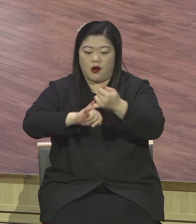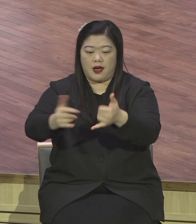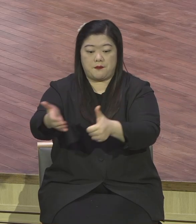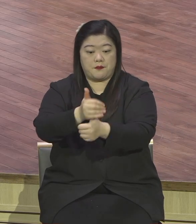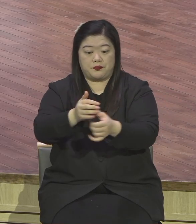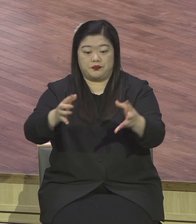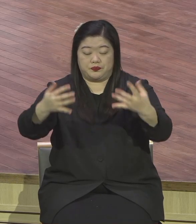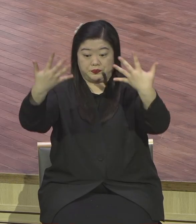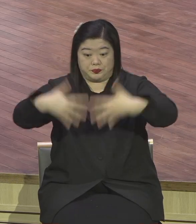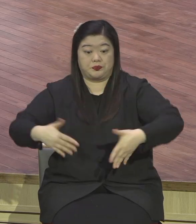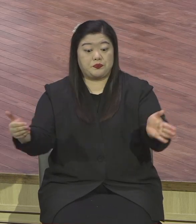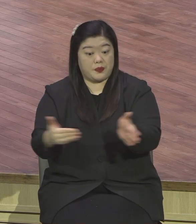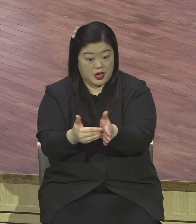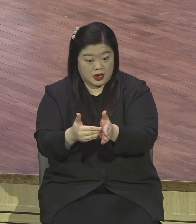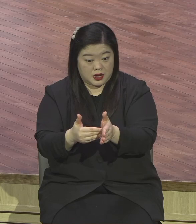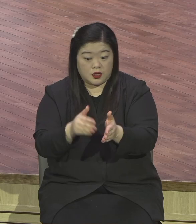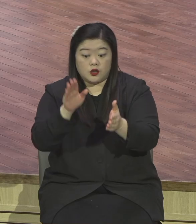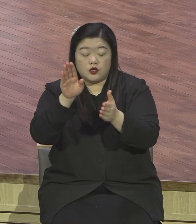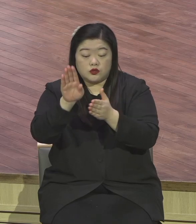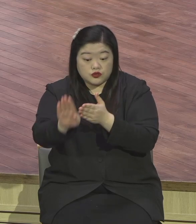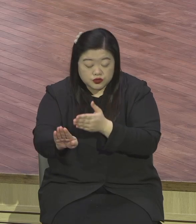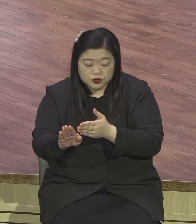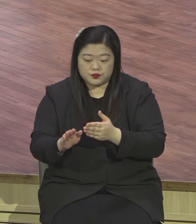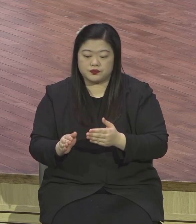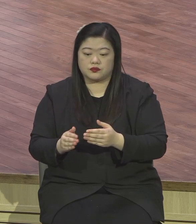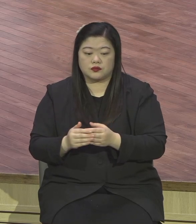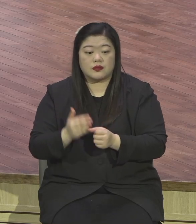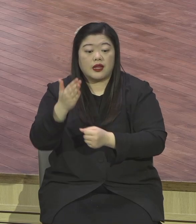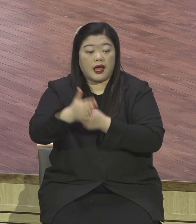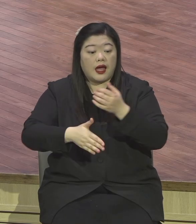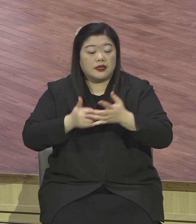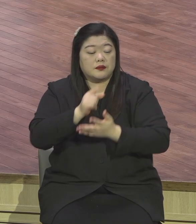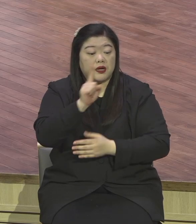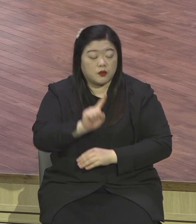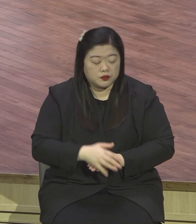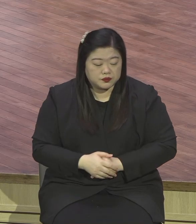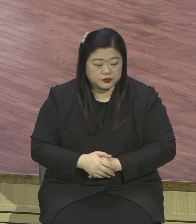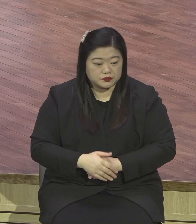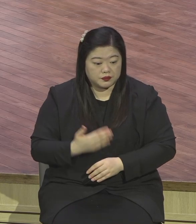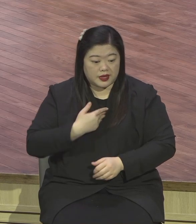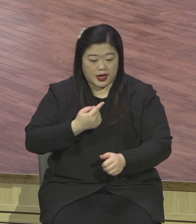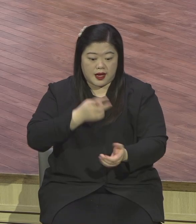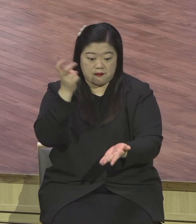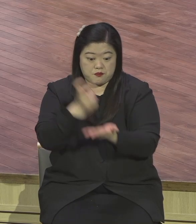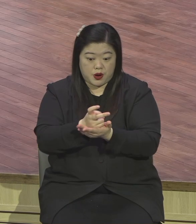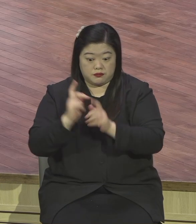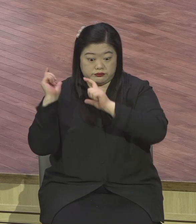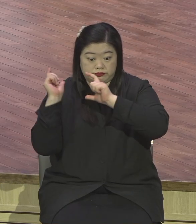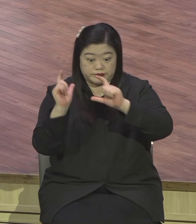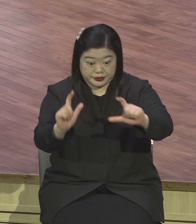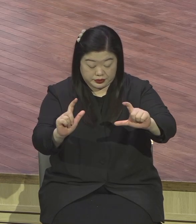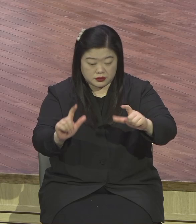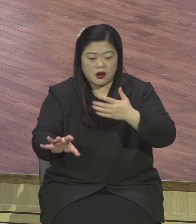온전히 청중하라 청중하라 듣고 순중하라 그 말이지요.